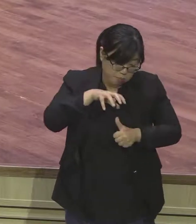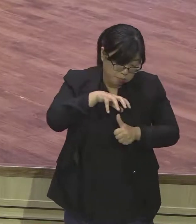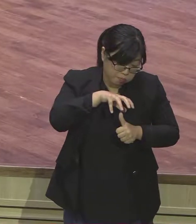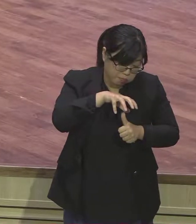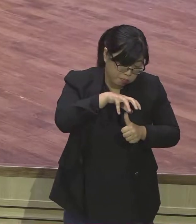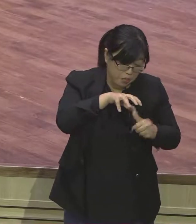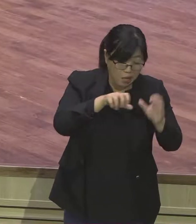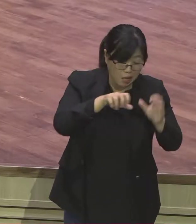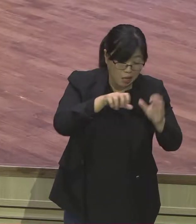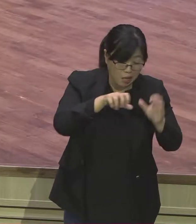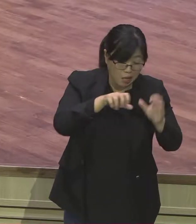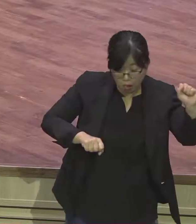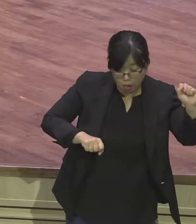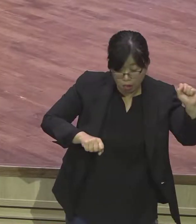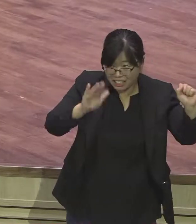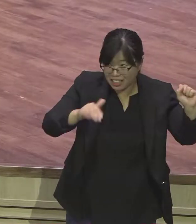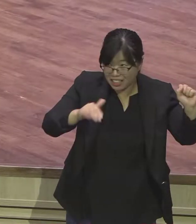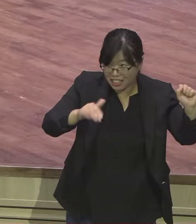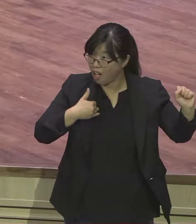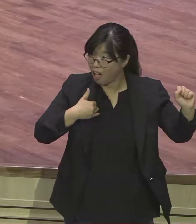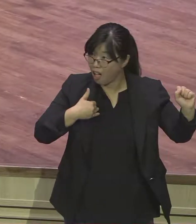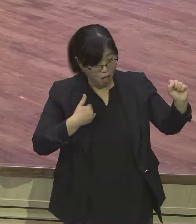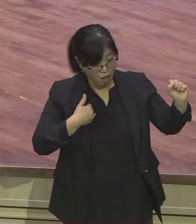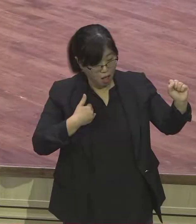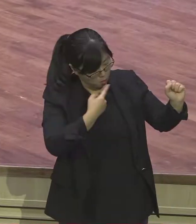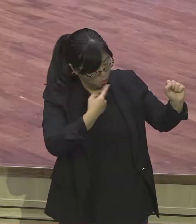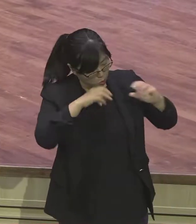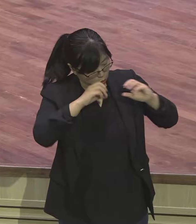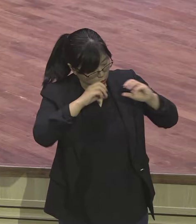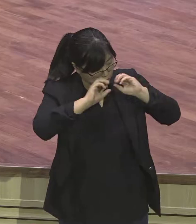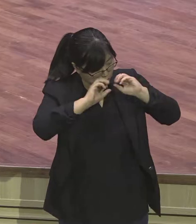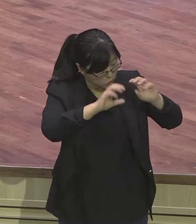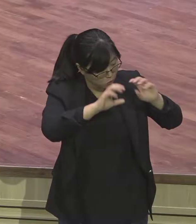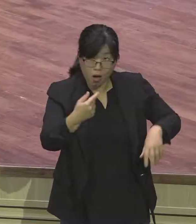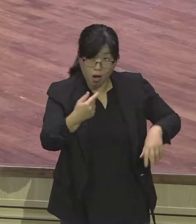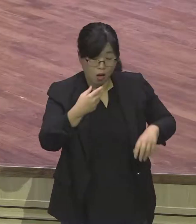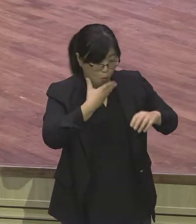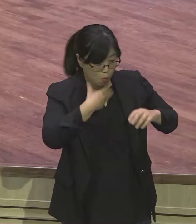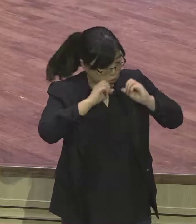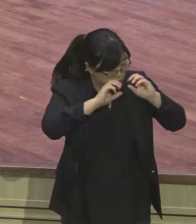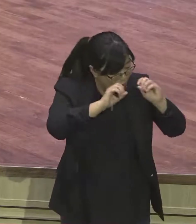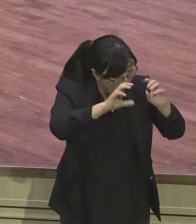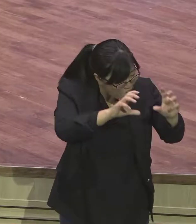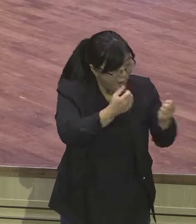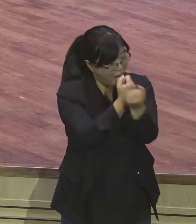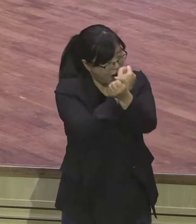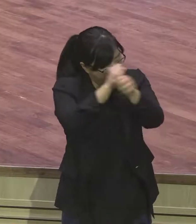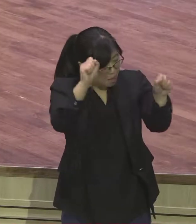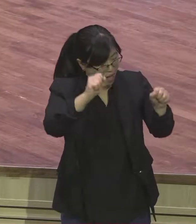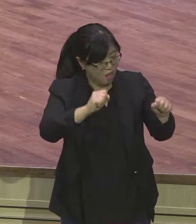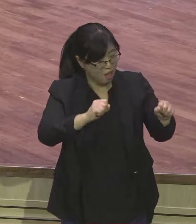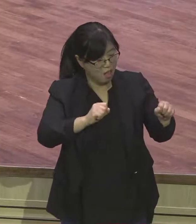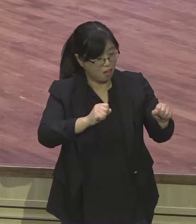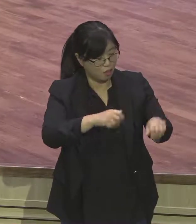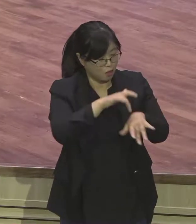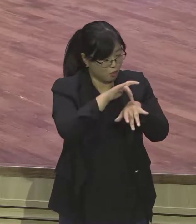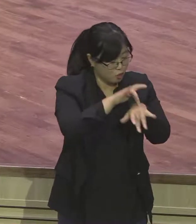여러분 한 사람을 데려왔다. 두 사람을 데려왔다. 이게 문제가 아니에요. 이